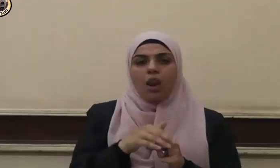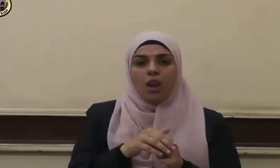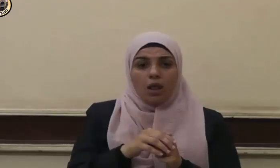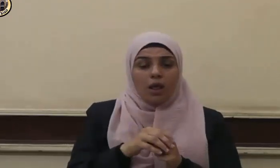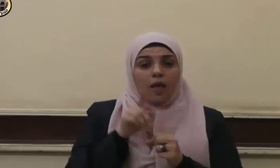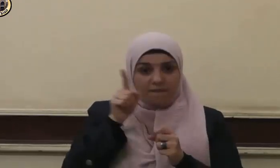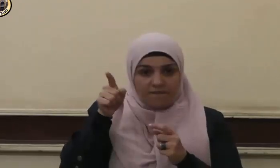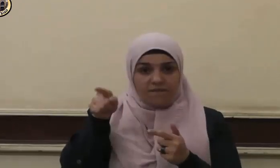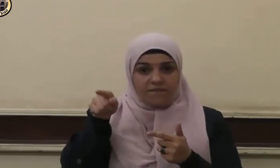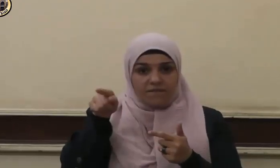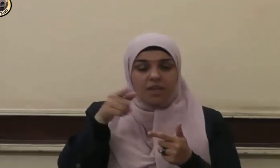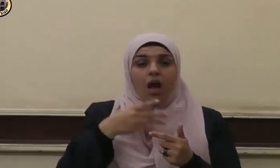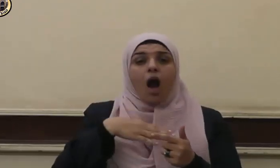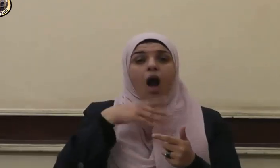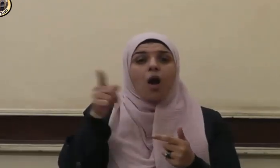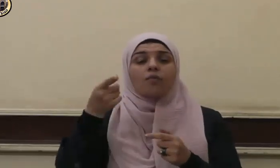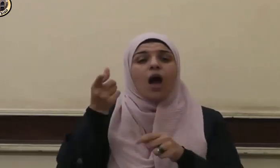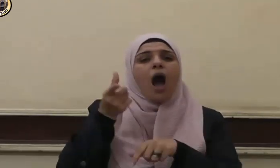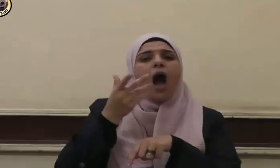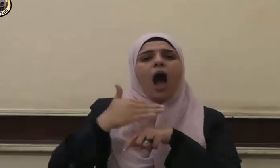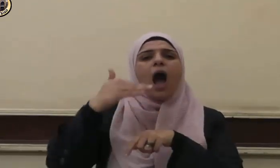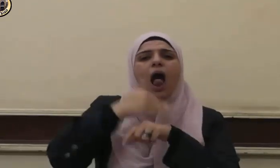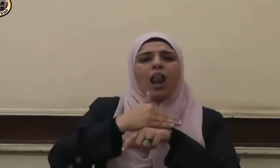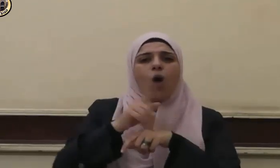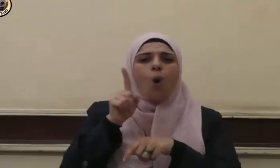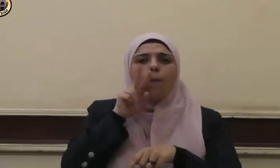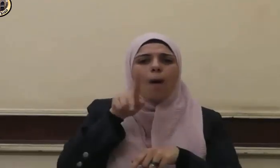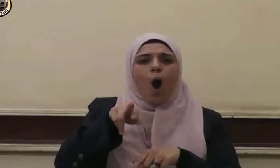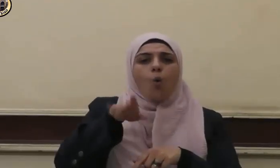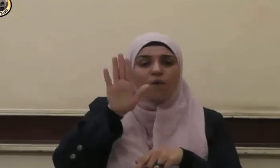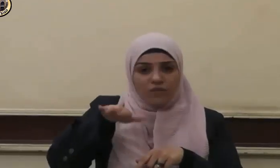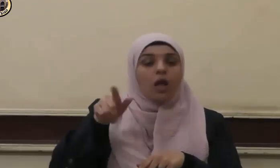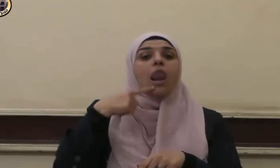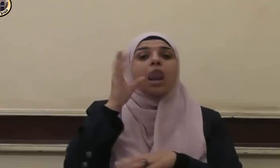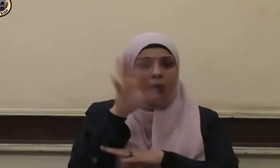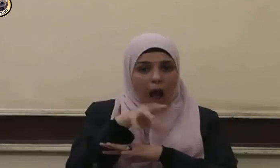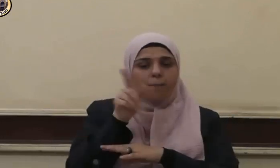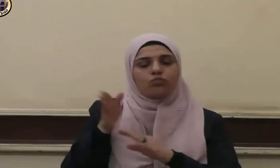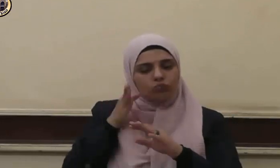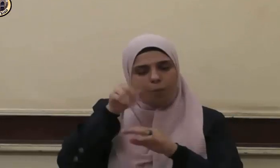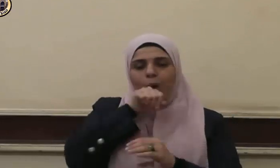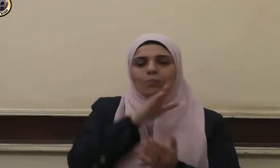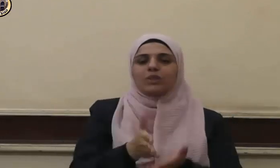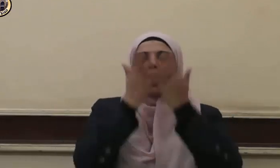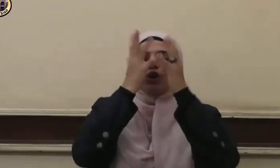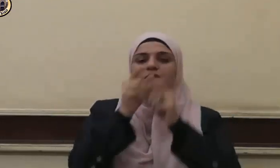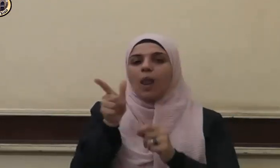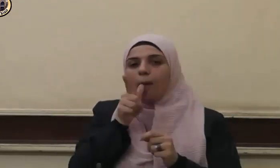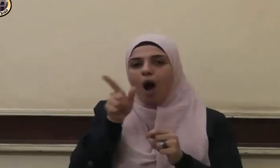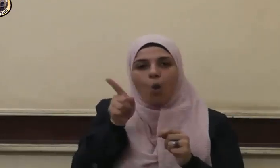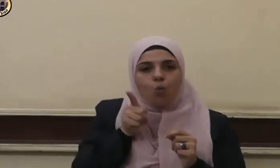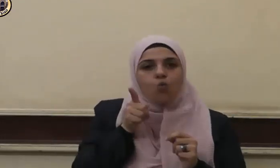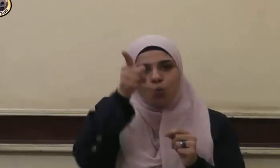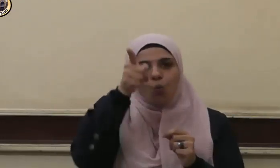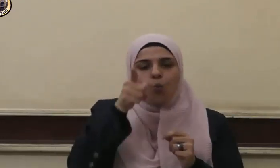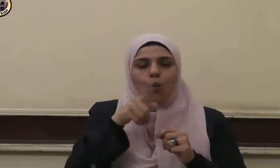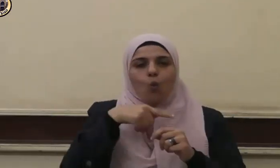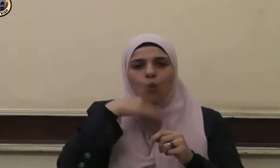وسلم هل لك من خالة قال نعم قال صلى الله عليه وسلم